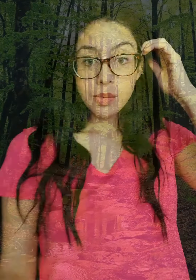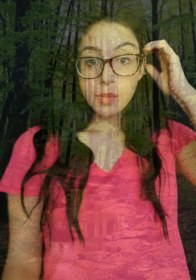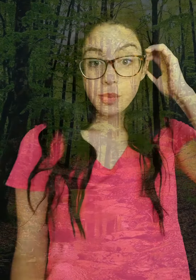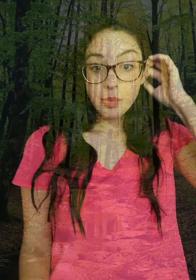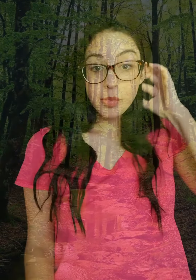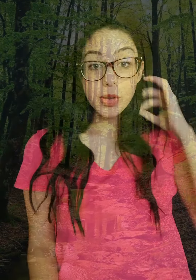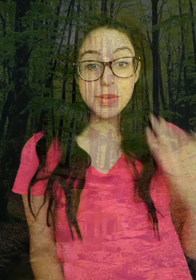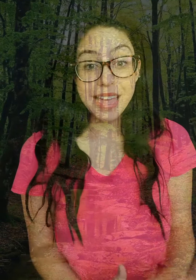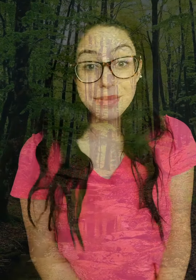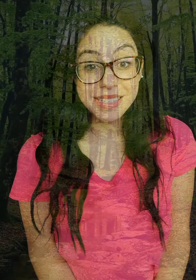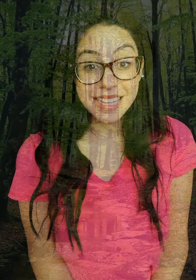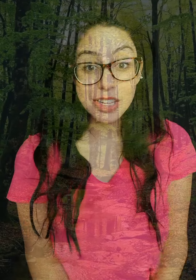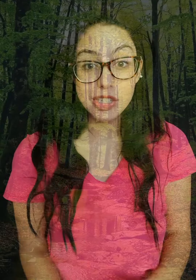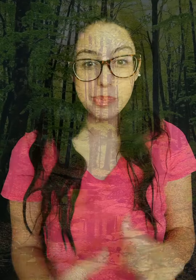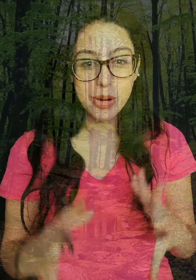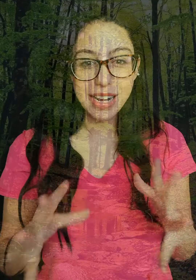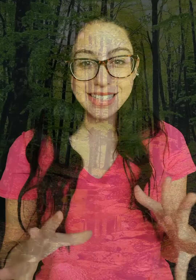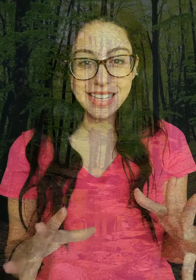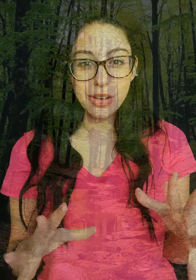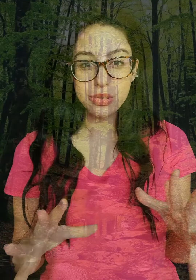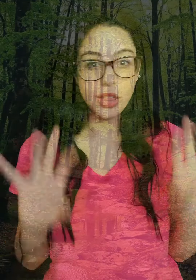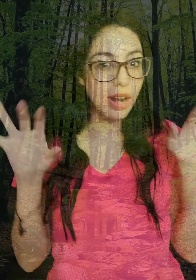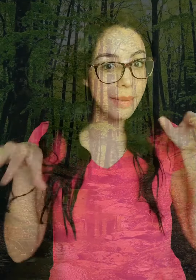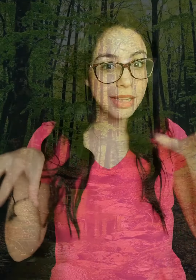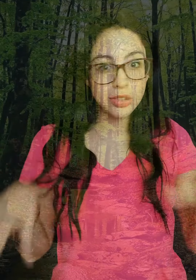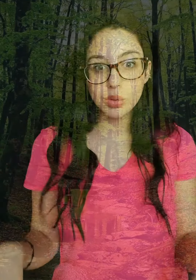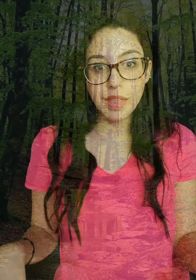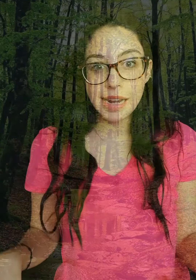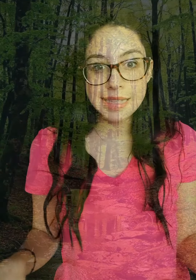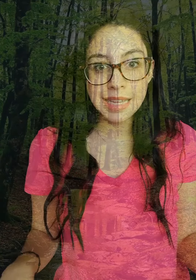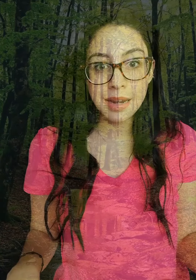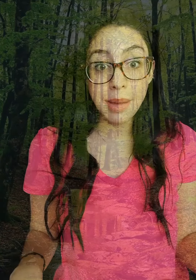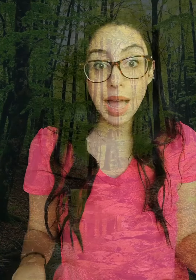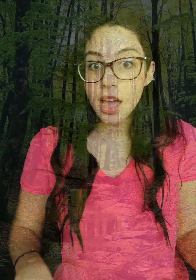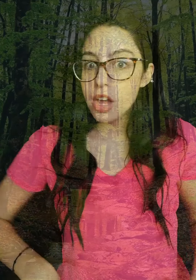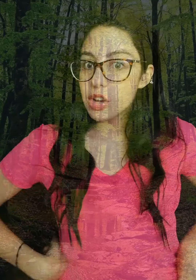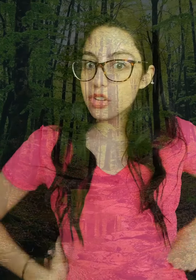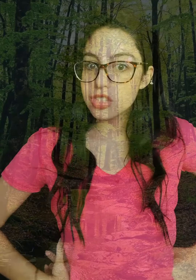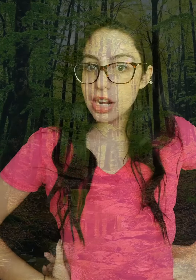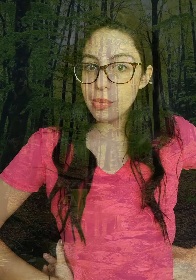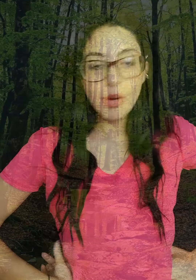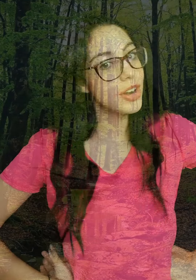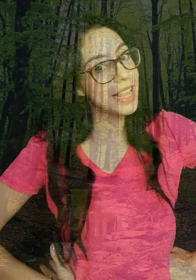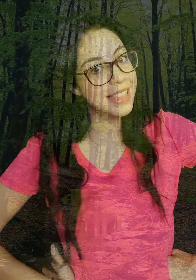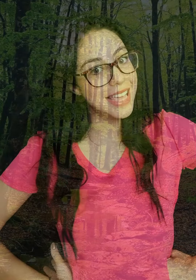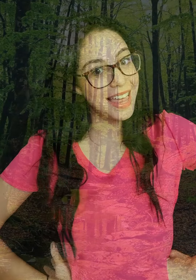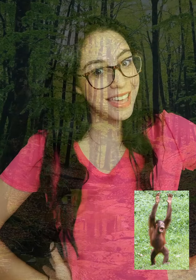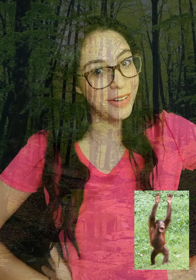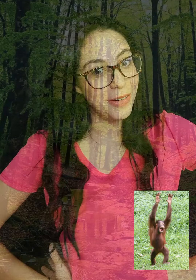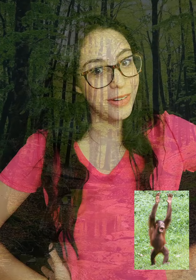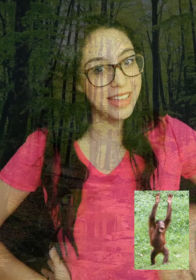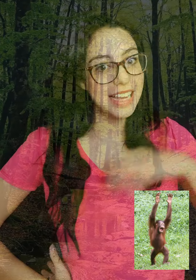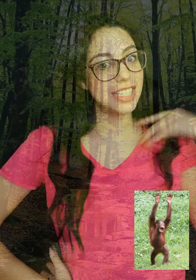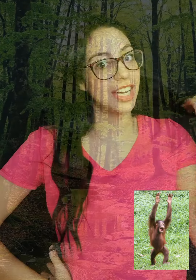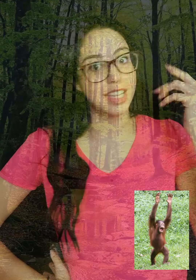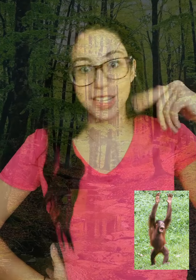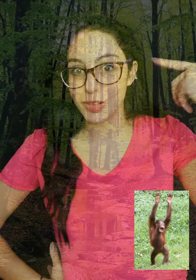Muy bien, mis niños, espero que les haya gustado la aventura de la selva con Salomón el día de hoy, el changuito